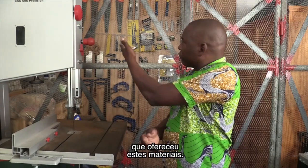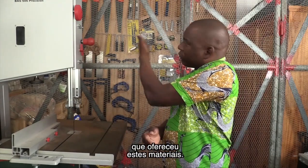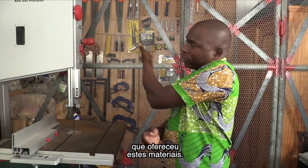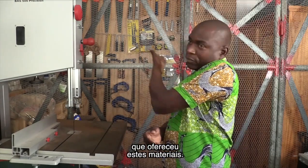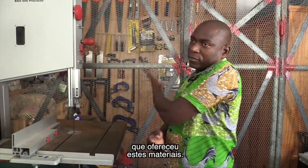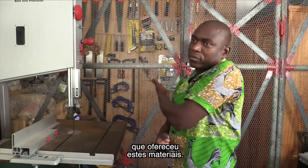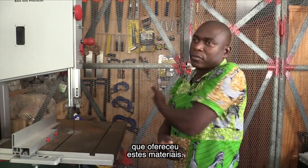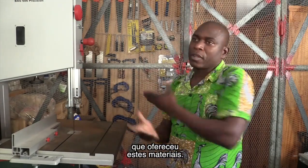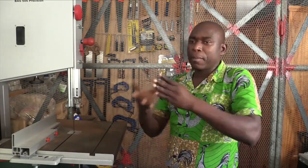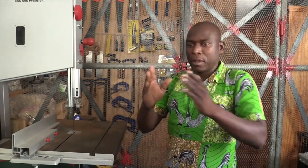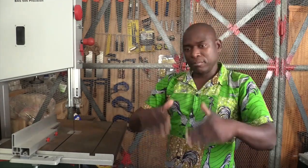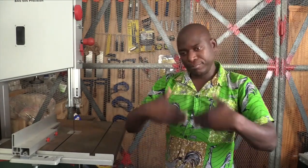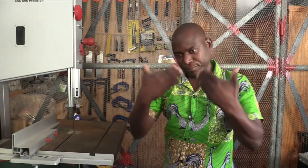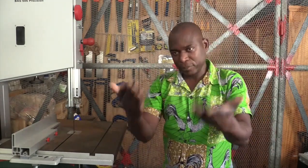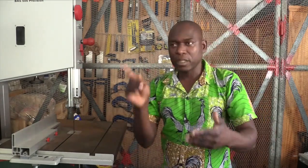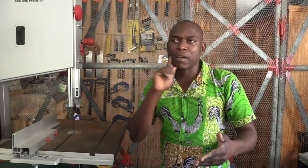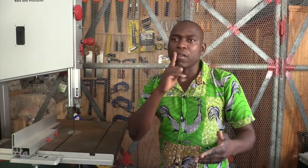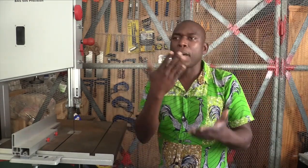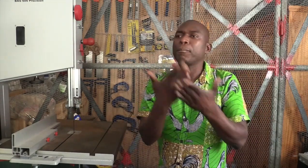materiais